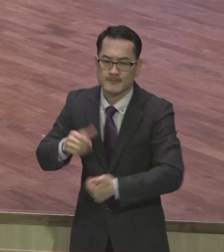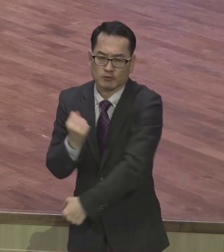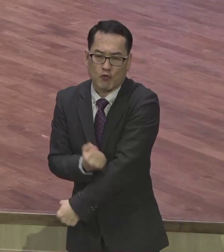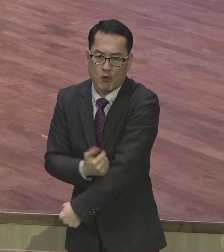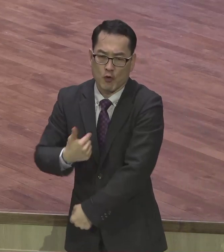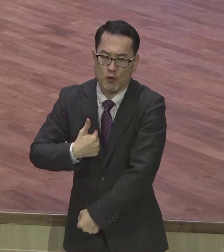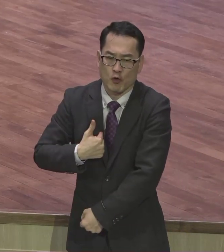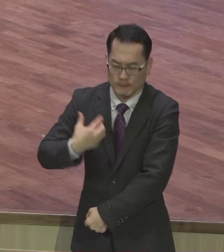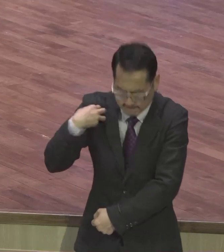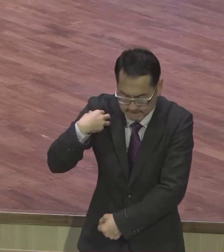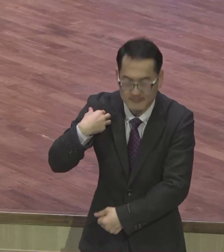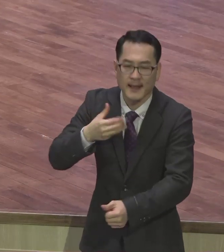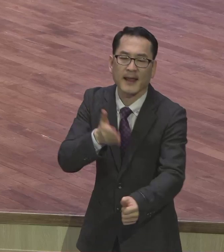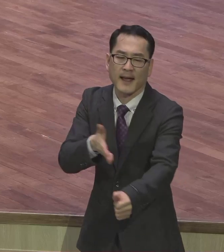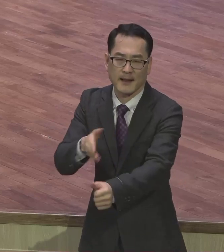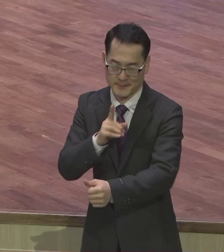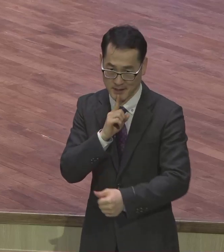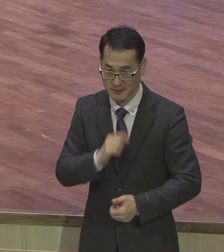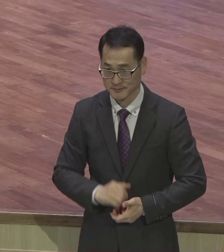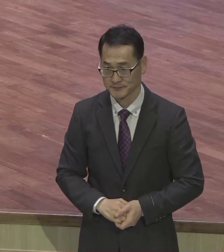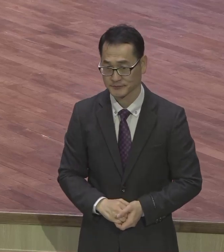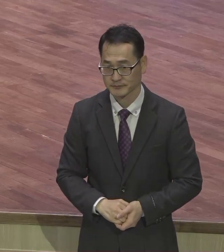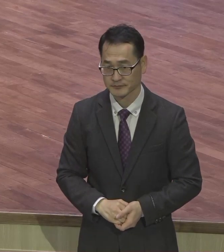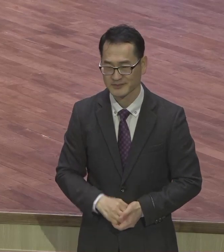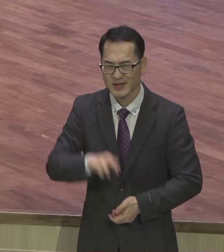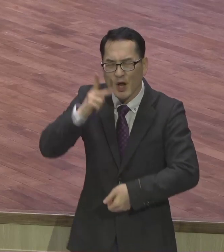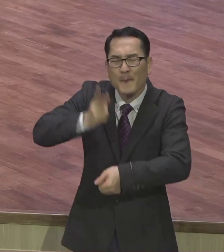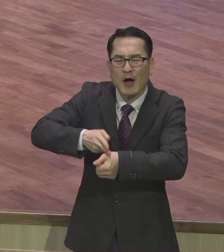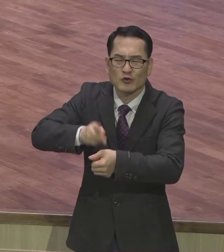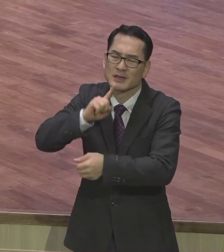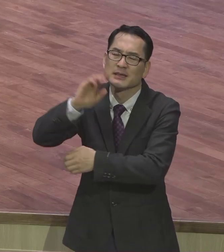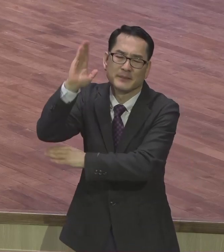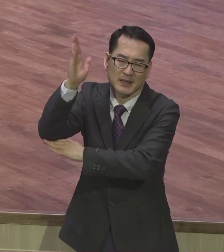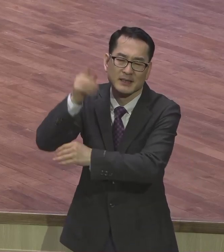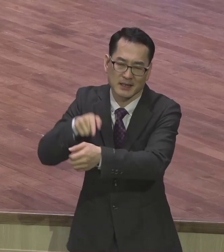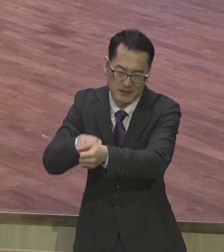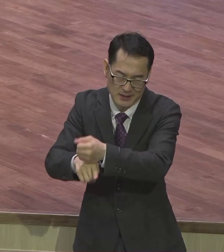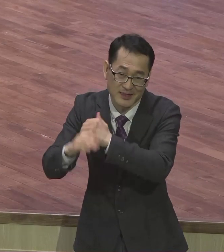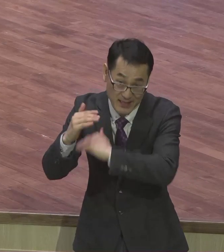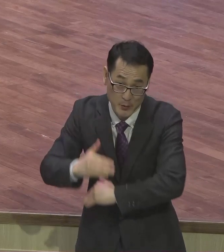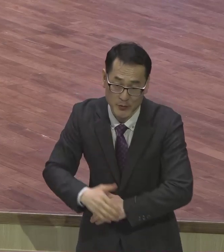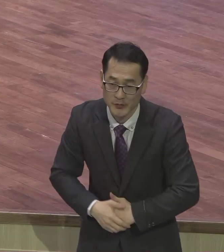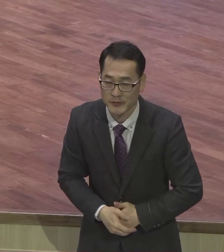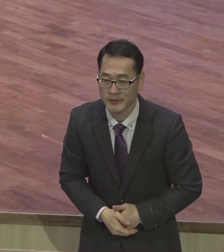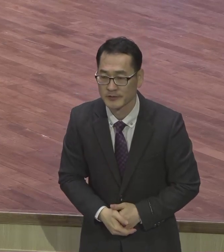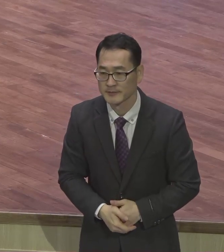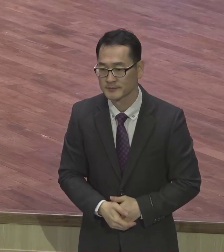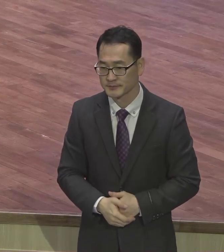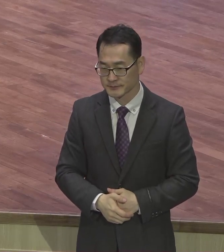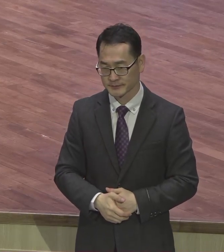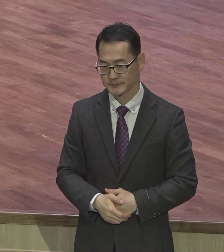살아라 이것이 사도 바울이 말하는 구원을 이룬한 뜻이에요 특별히 오늘 영교에